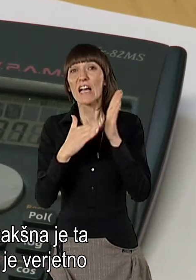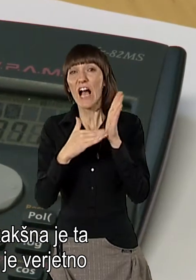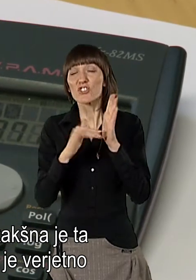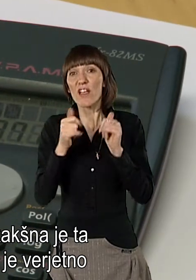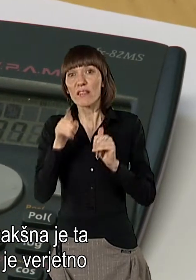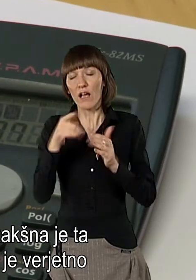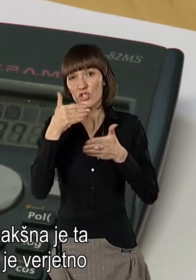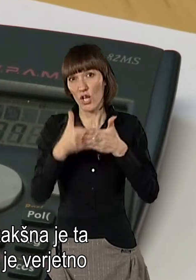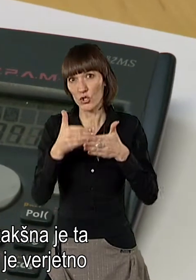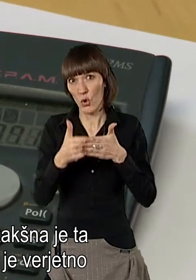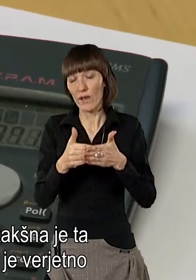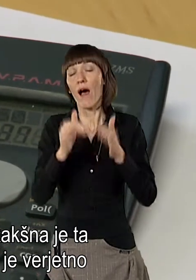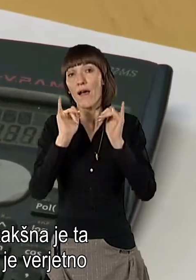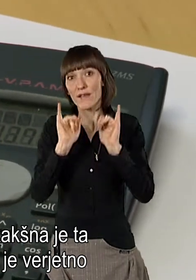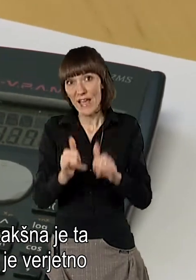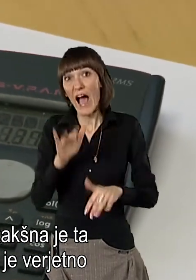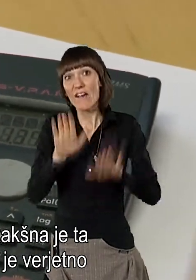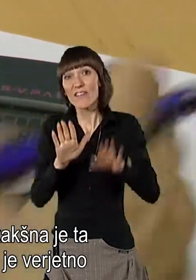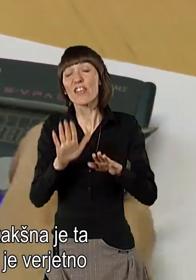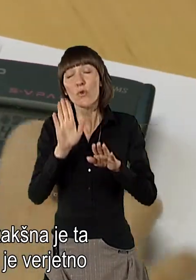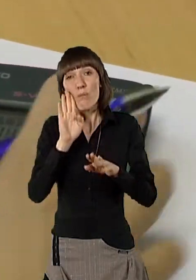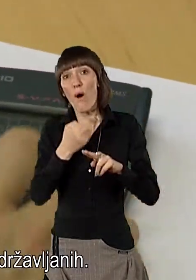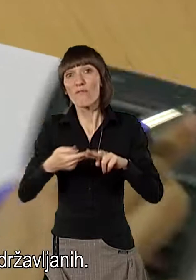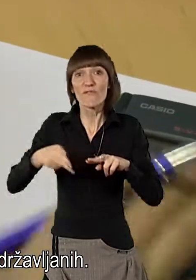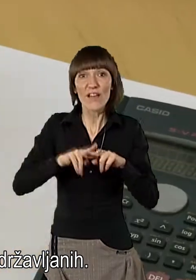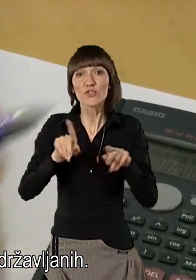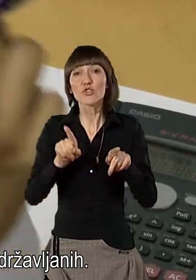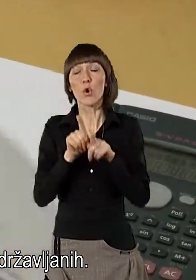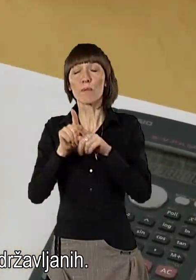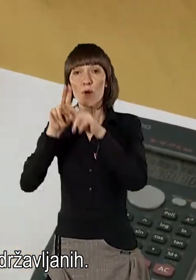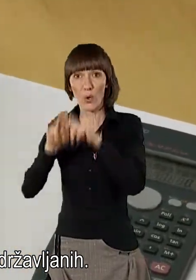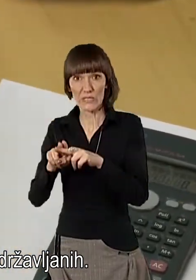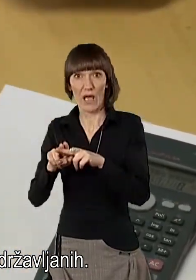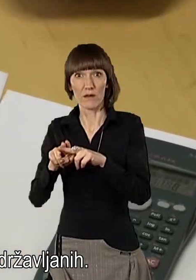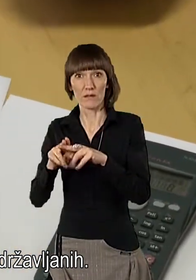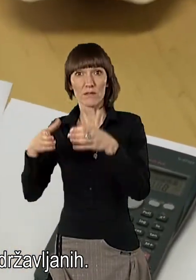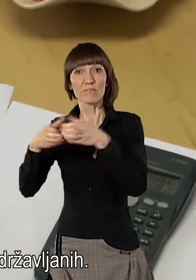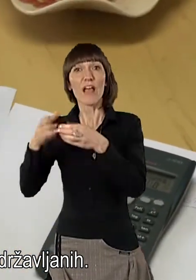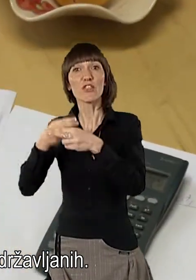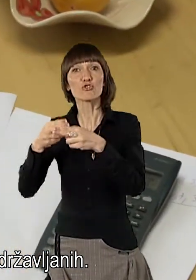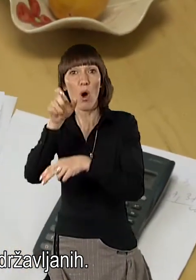kakšna je ta škoda, vse kakor pa je vredno veča kot pri drujih državljanjih.